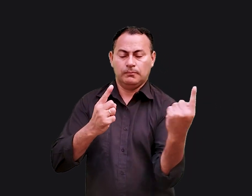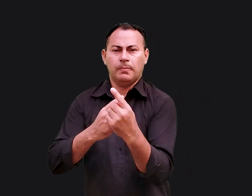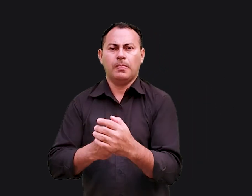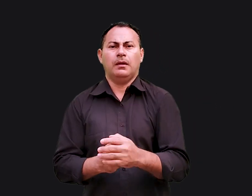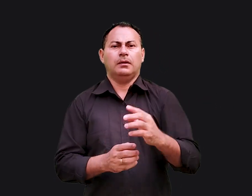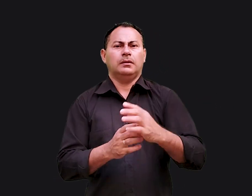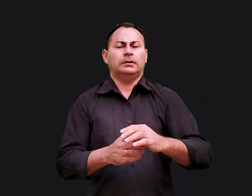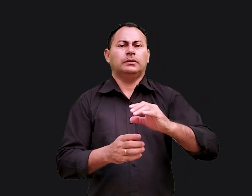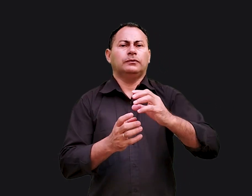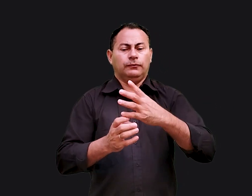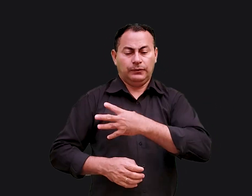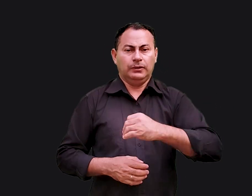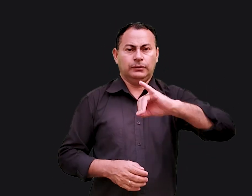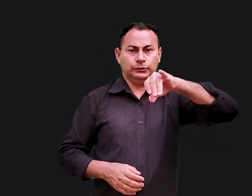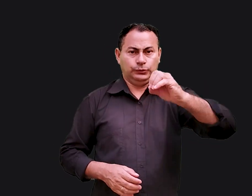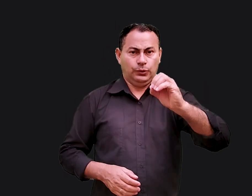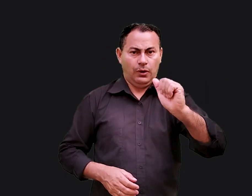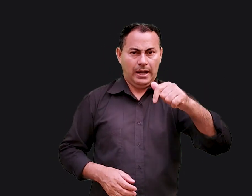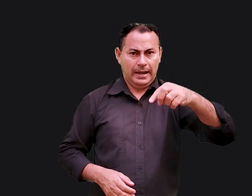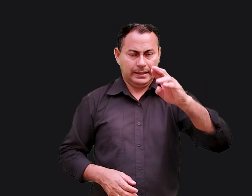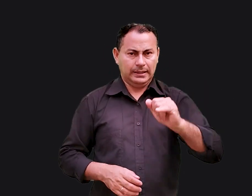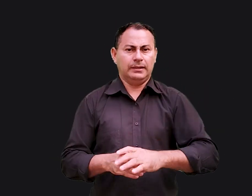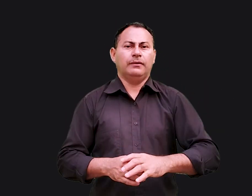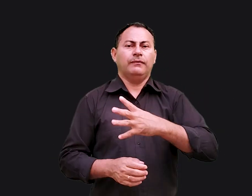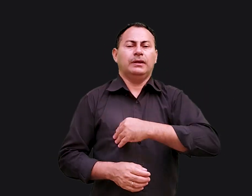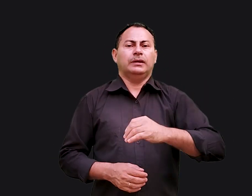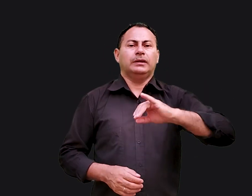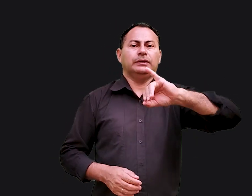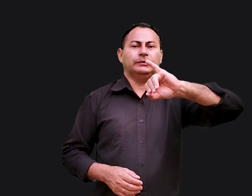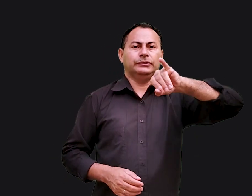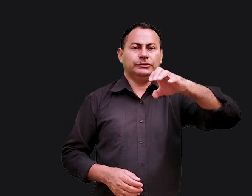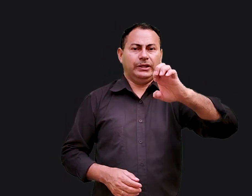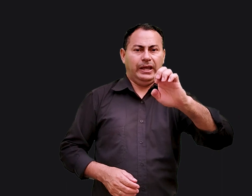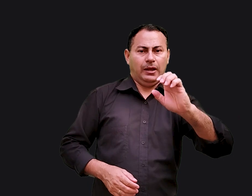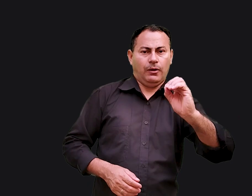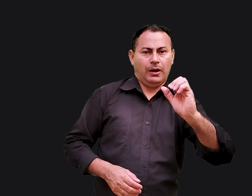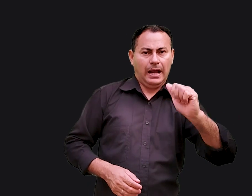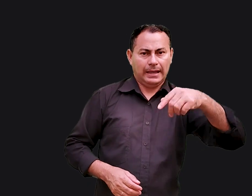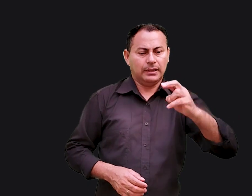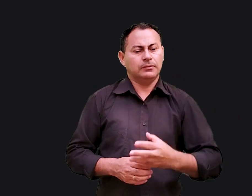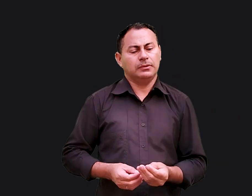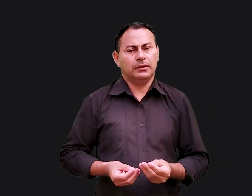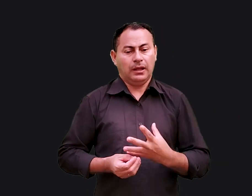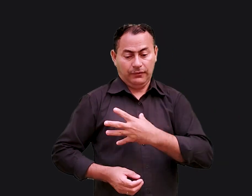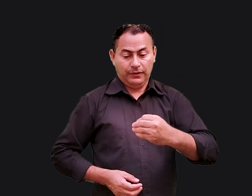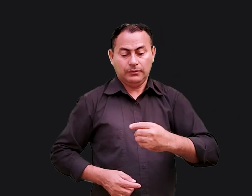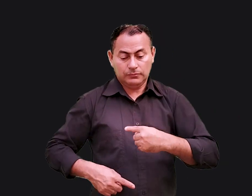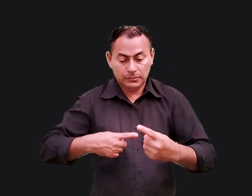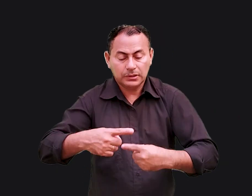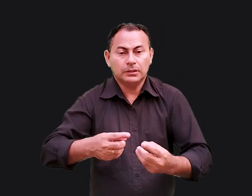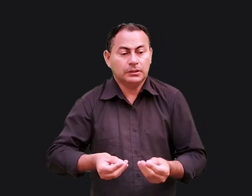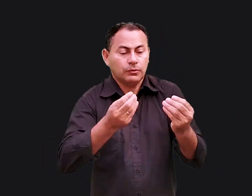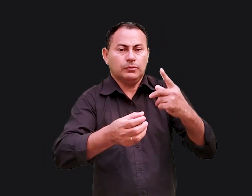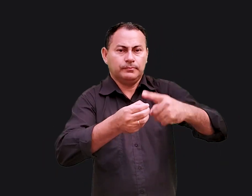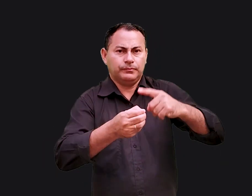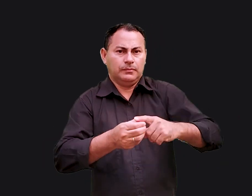Joaquim, filho de Jeoaquim, que era praticamente uma criança, entregou a cidade. Dessa vez, os babilônicos